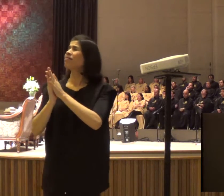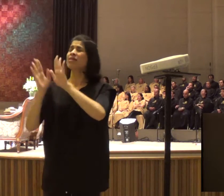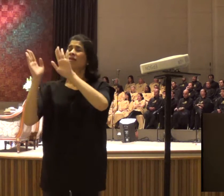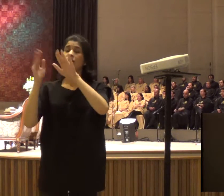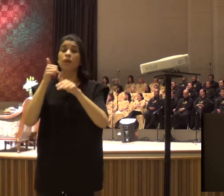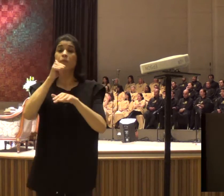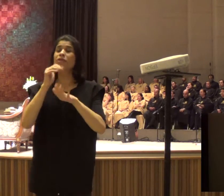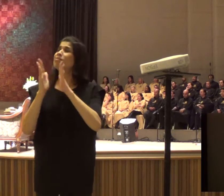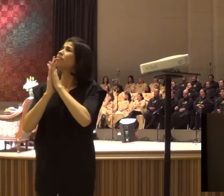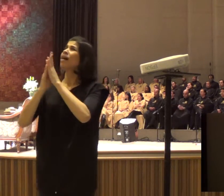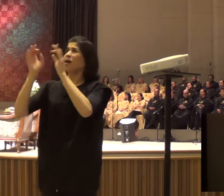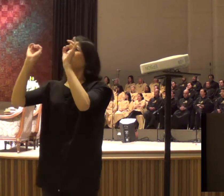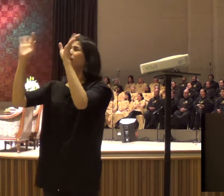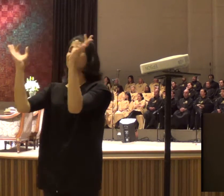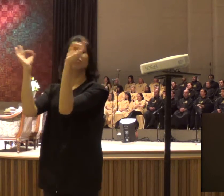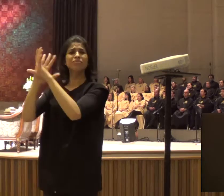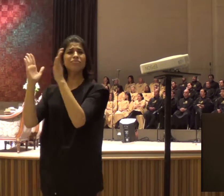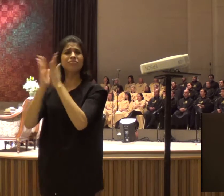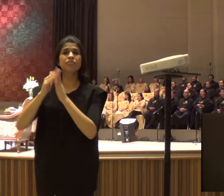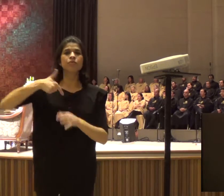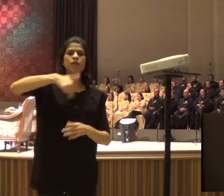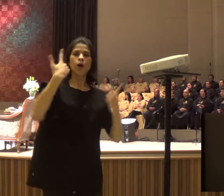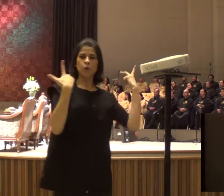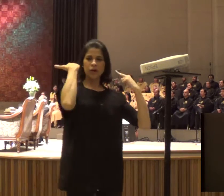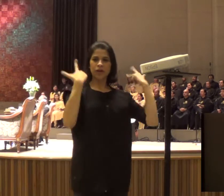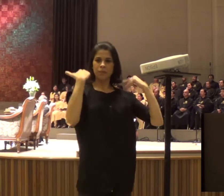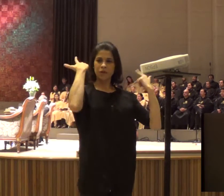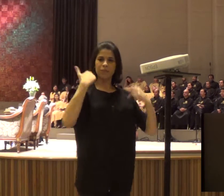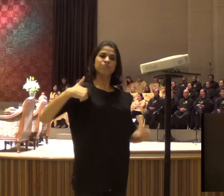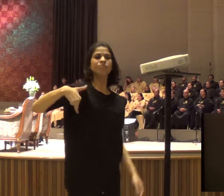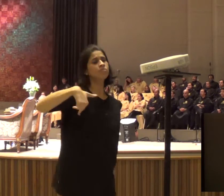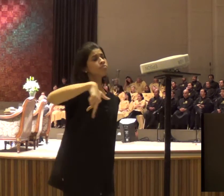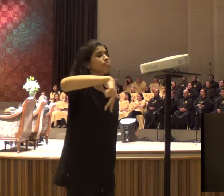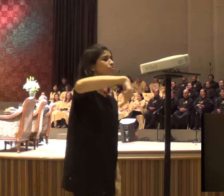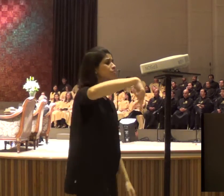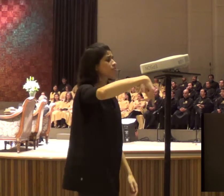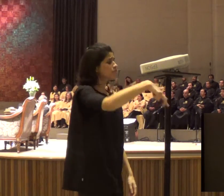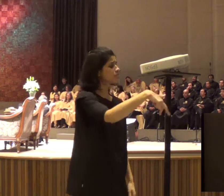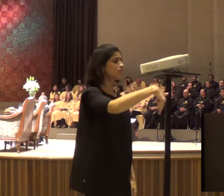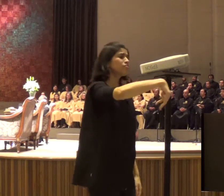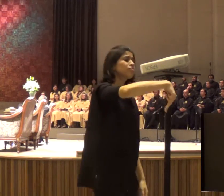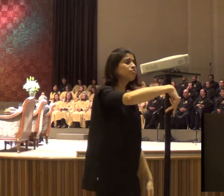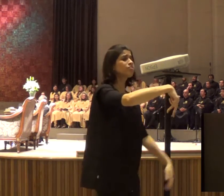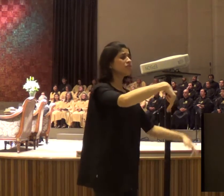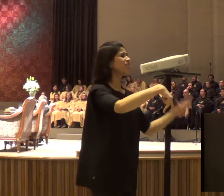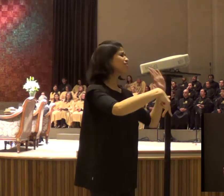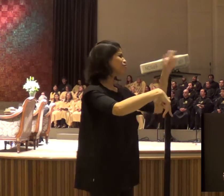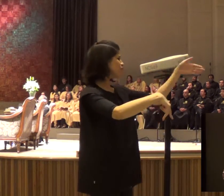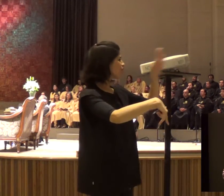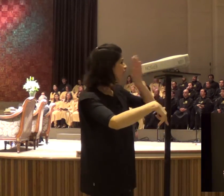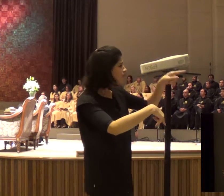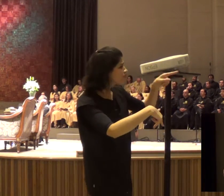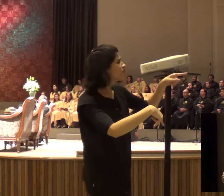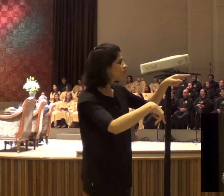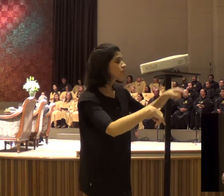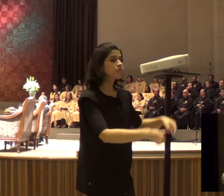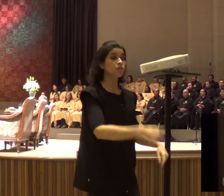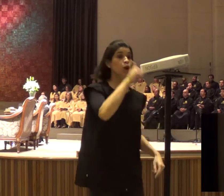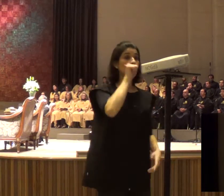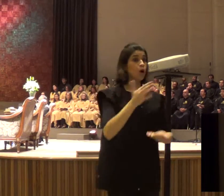senhora, ela saiu para ir no cabeleireiro, algumas quadras da sua casa, começou a caminhar, uma jovem, uma moça, começou a